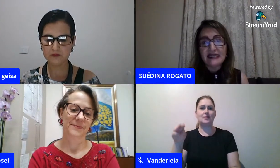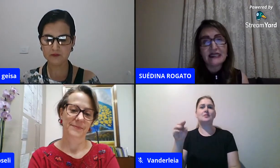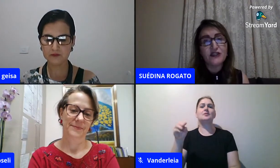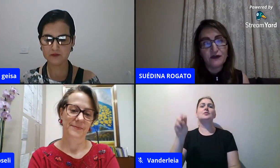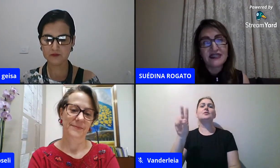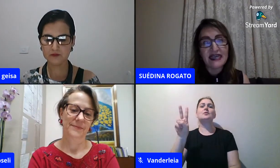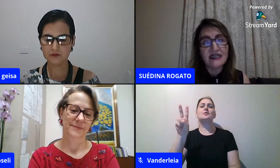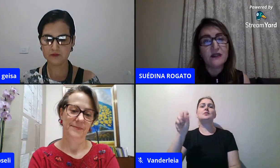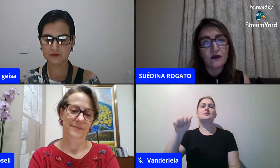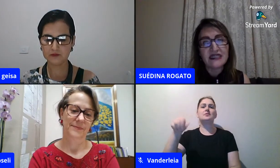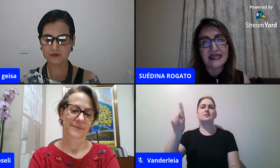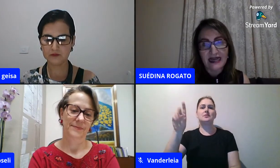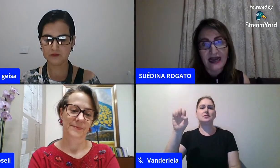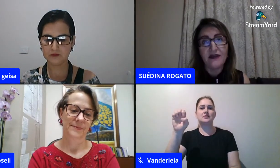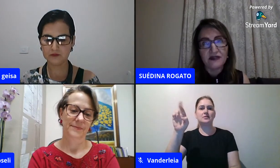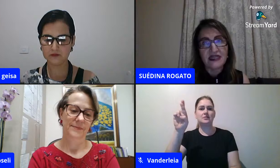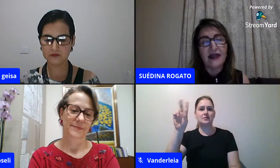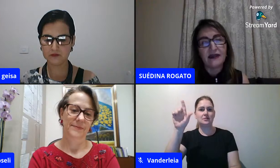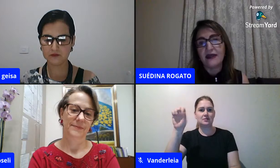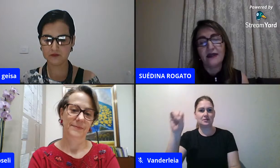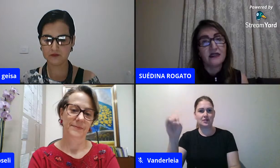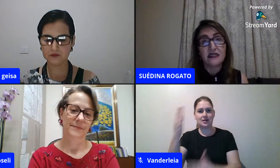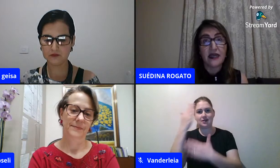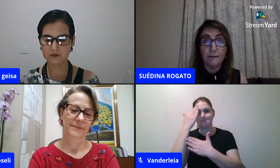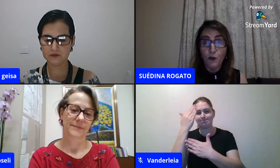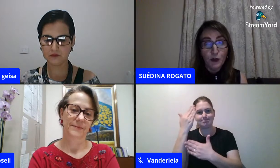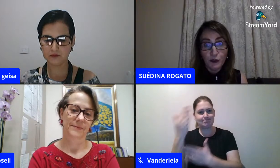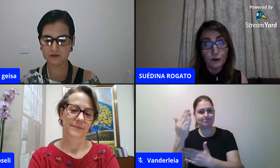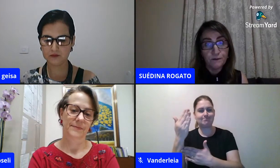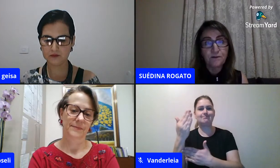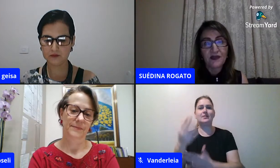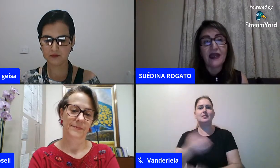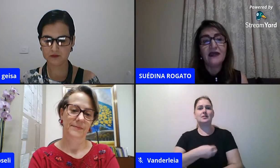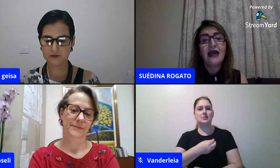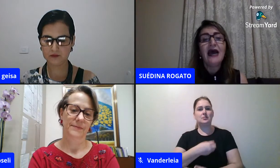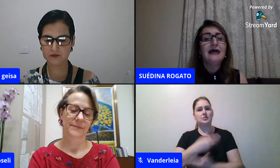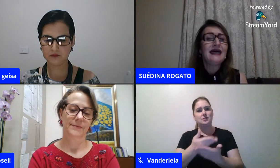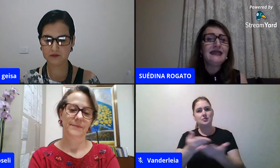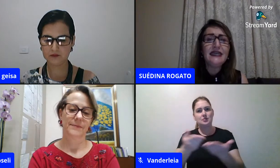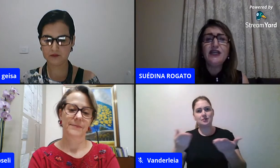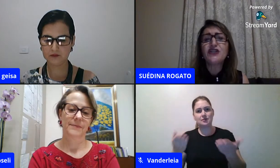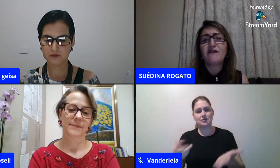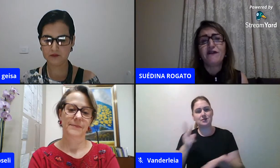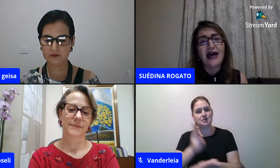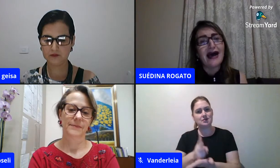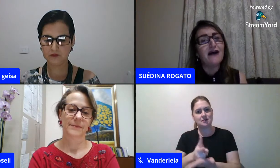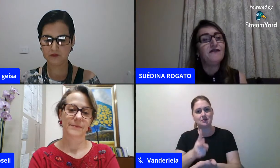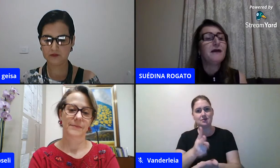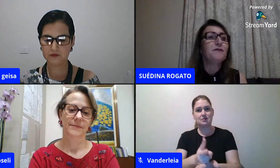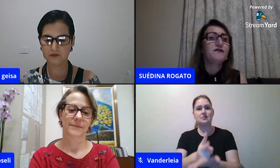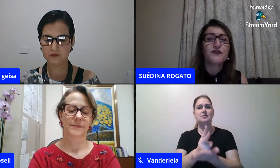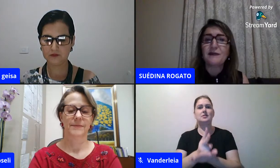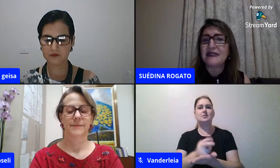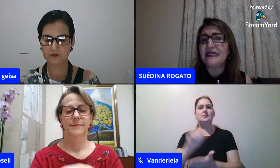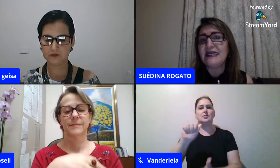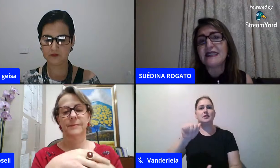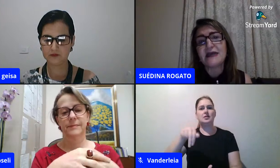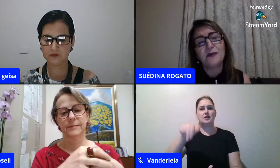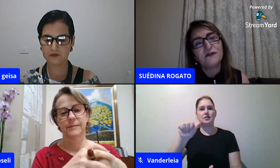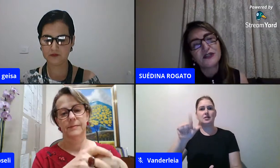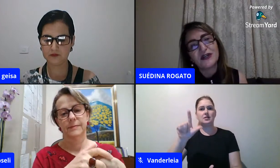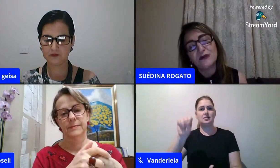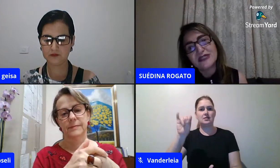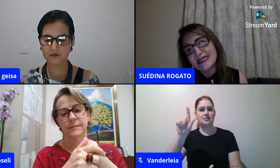presença de vocês em todas as lives né quero agradecer muito né Ana Lígia Flávia professora